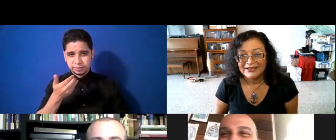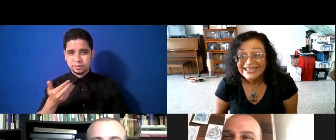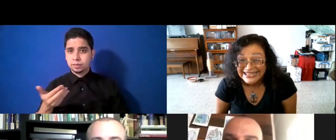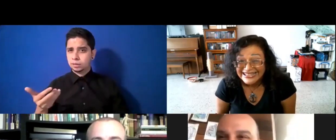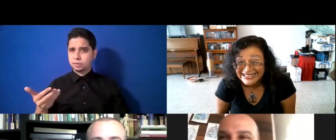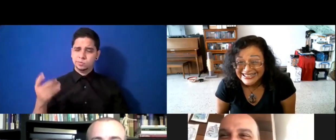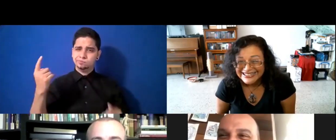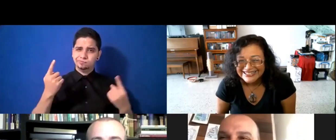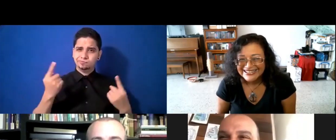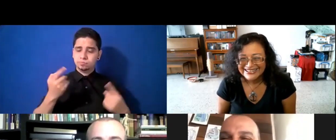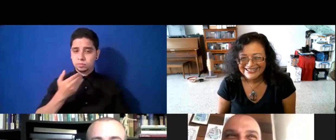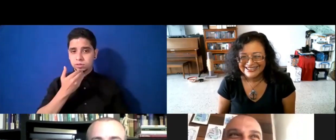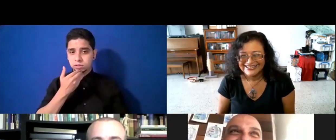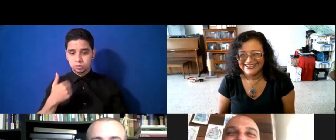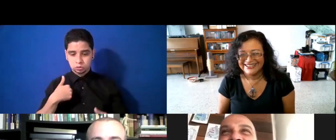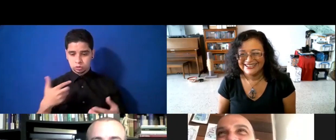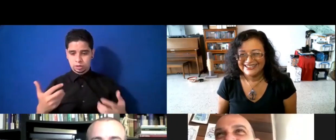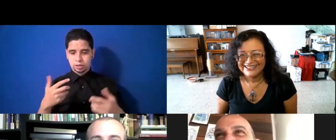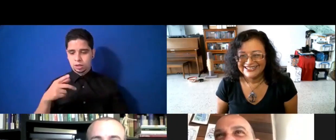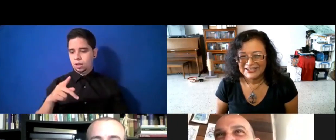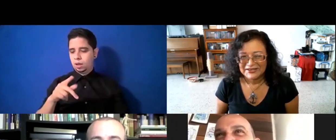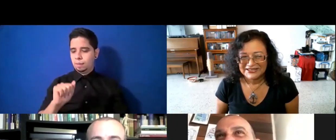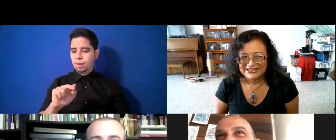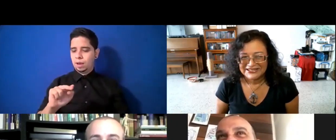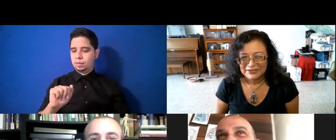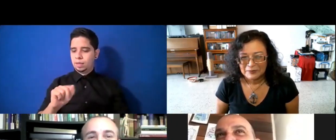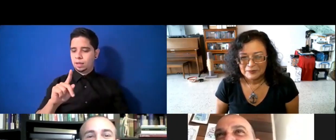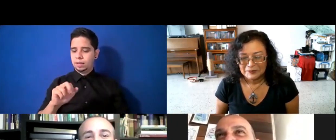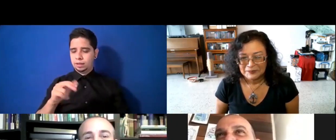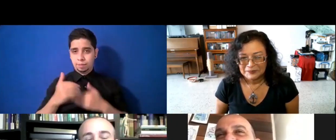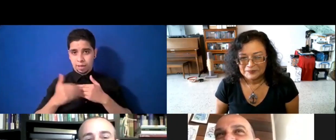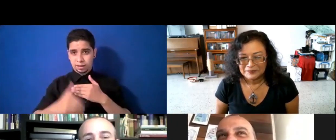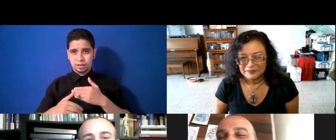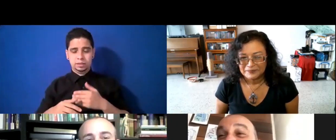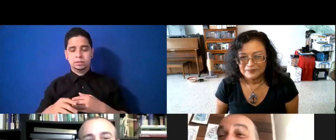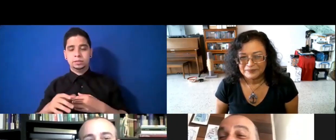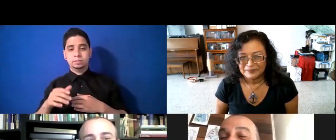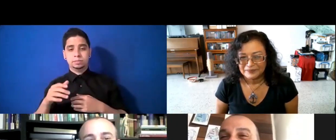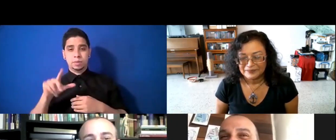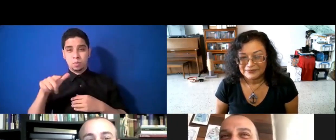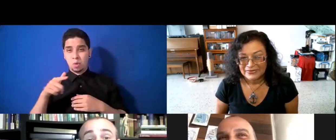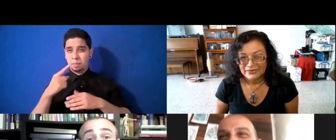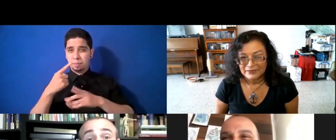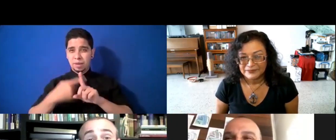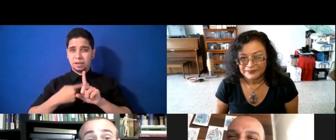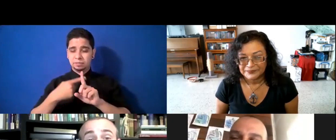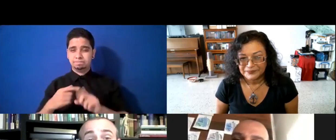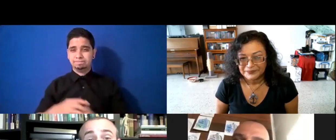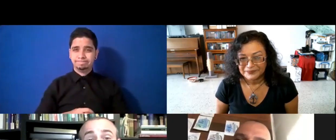no entendieron que era panadería. Y yo le dije, pues mira, pasaron unos meses y le dije, contra, estoy considerando lo de